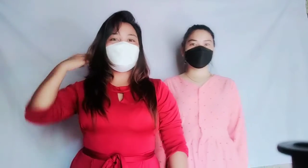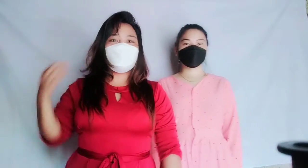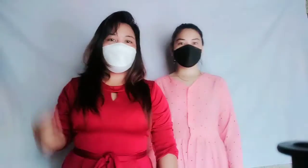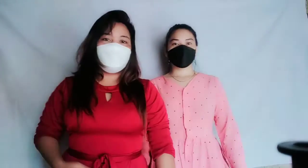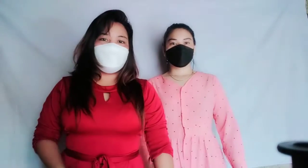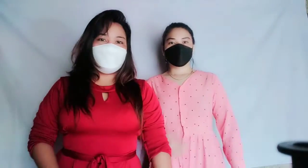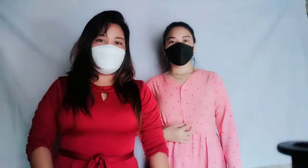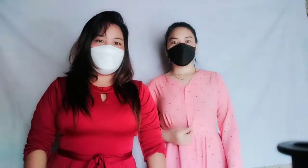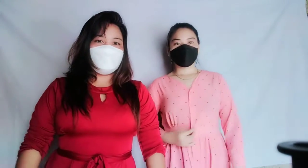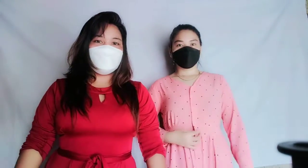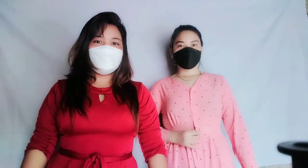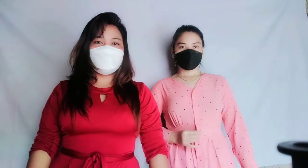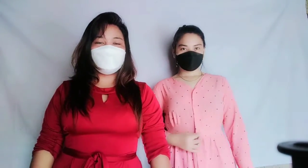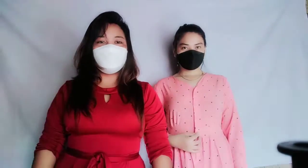TILA TILA